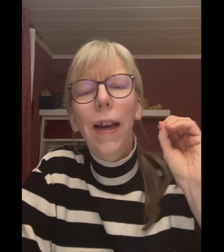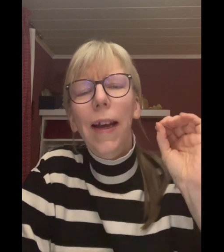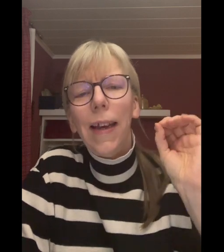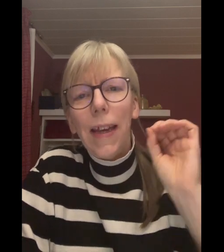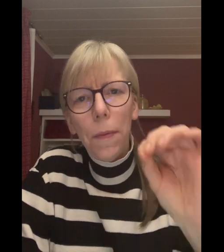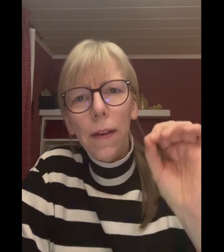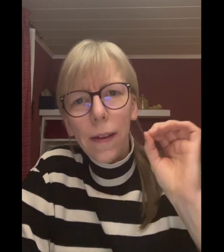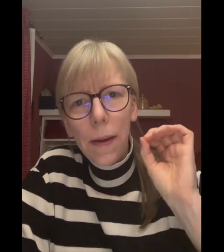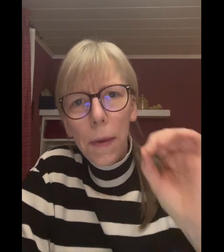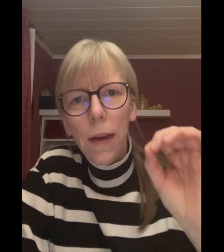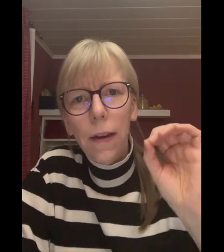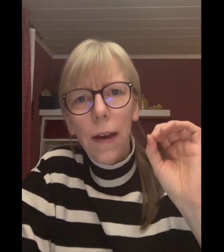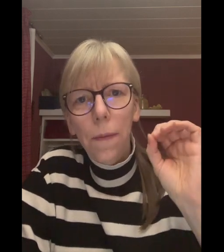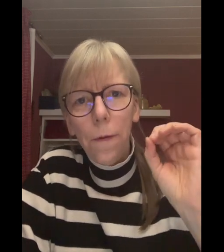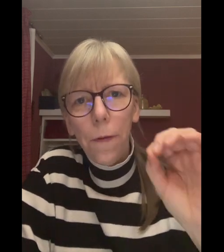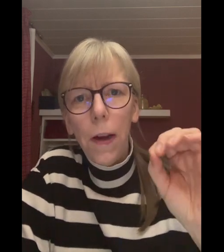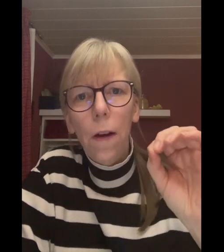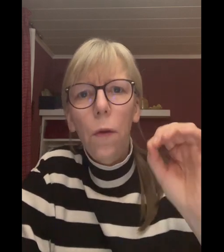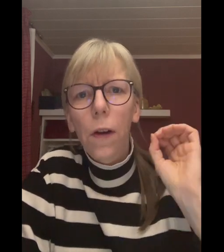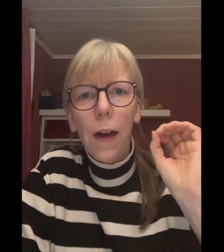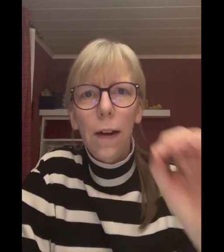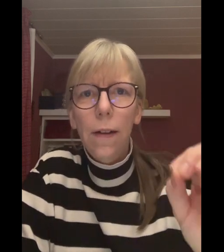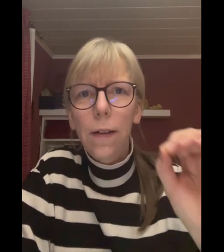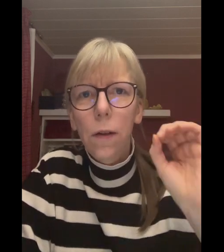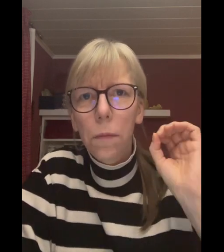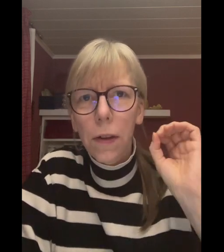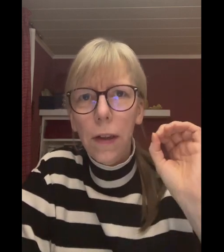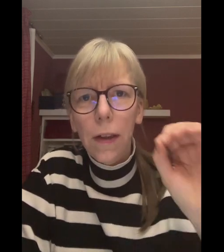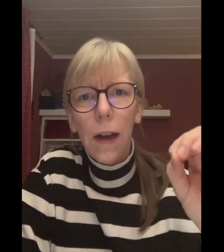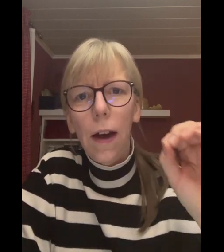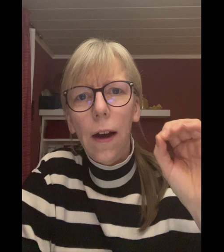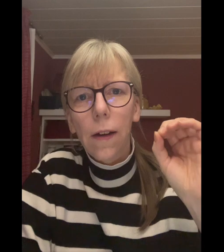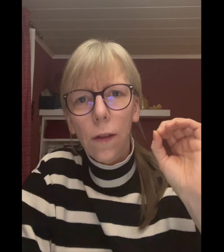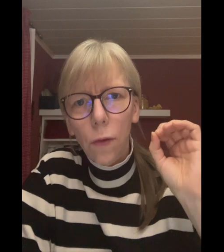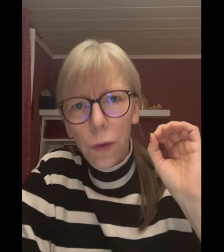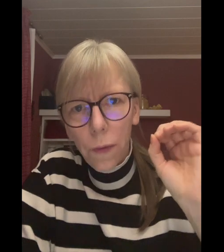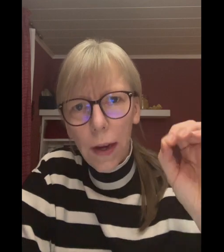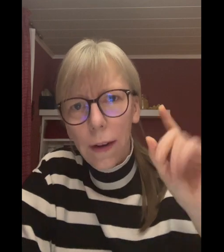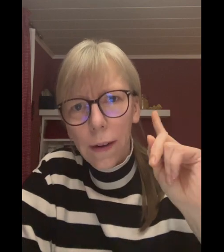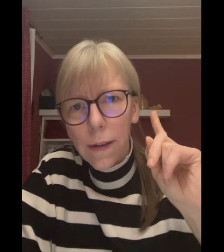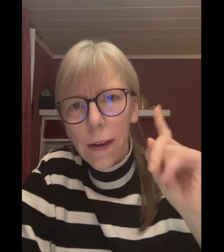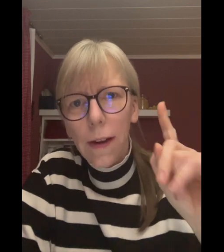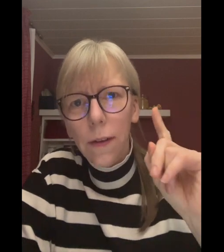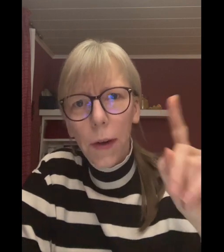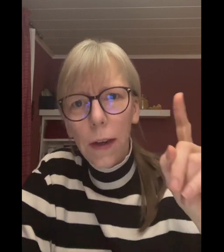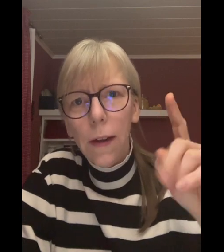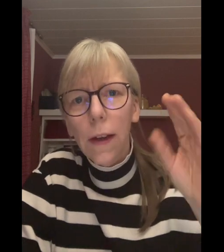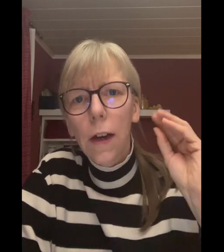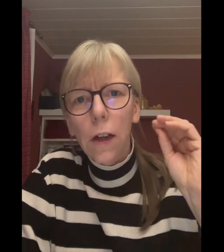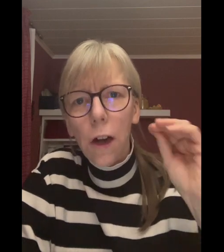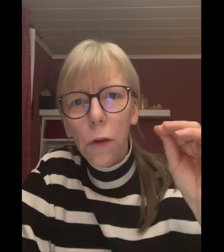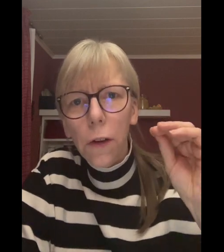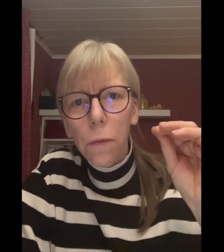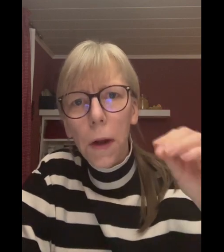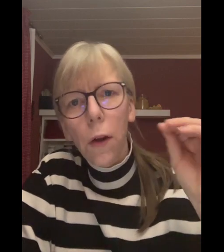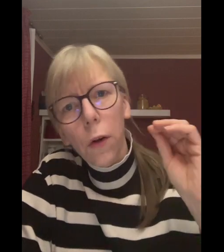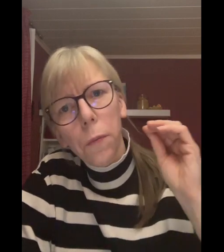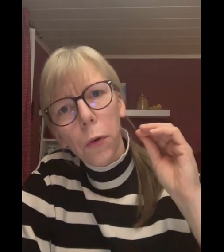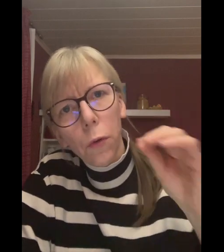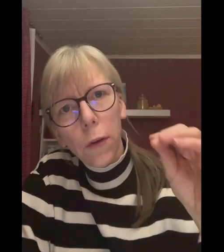gibt es immer die Empfehlung Calciumcitrat zu verwenden. Das ist ganz wichtig. Schaut also mal eure Produkte